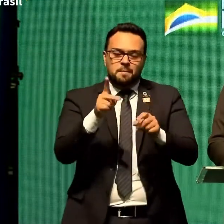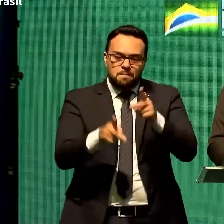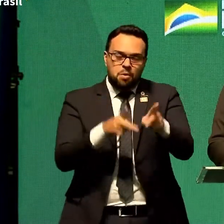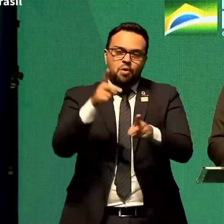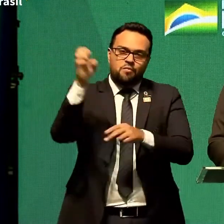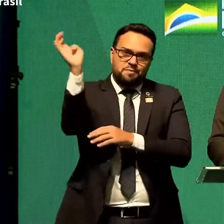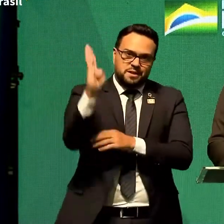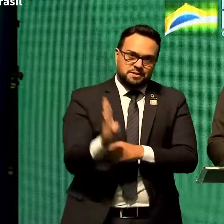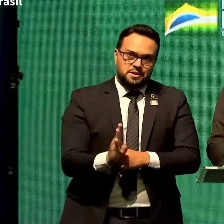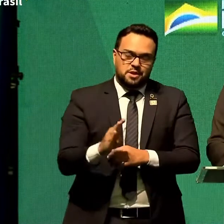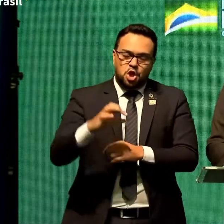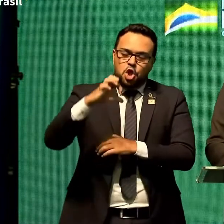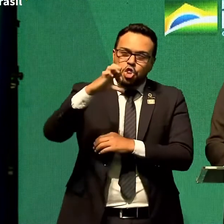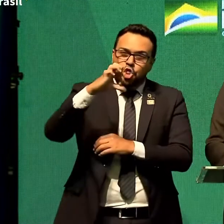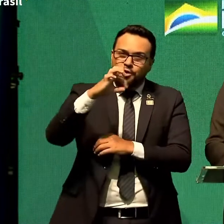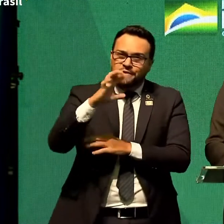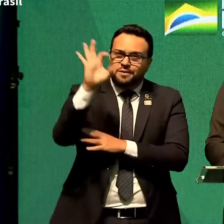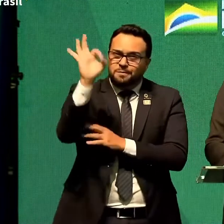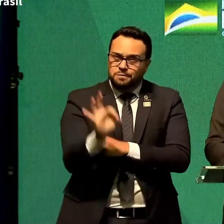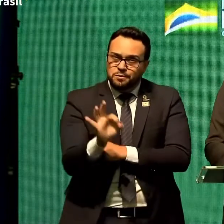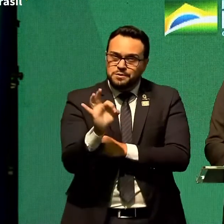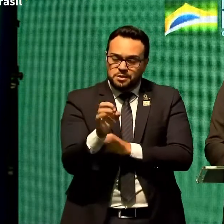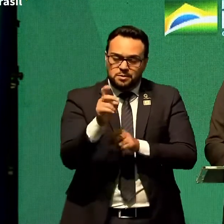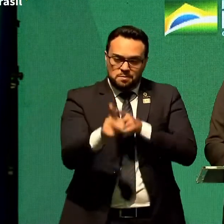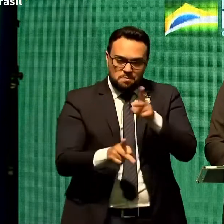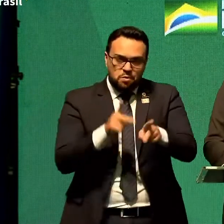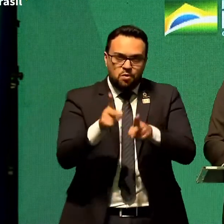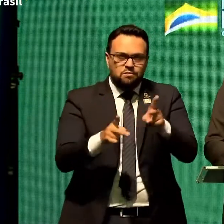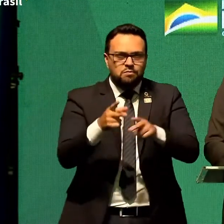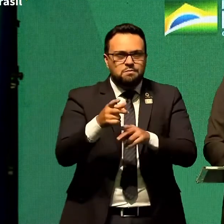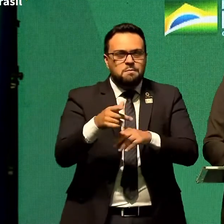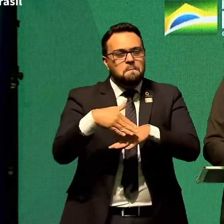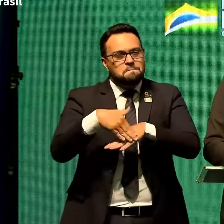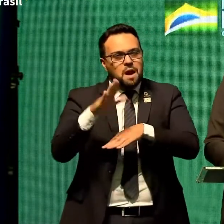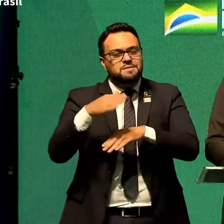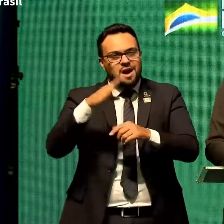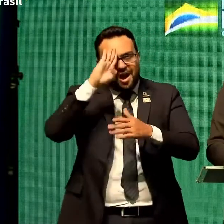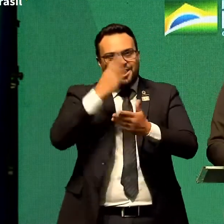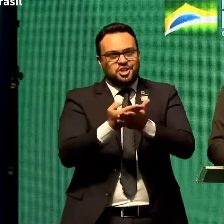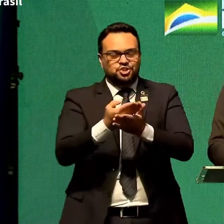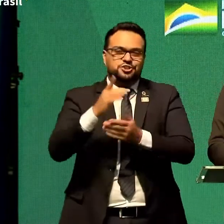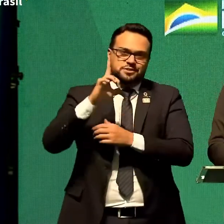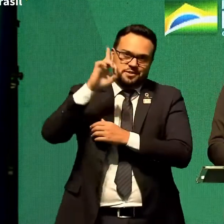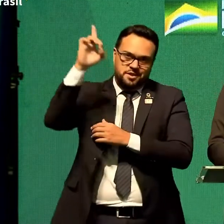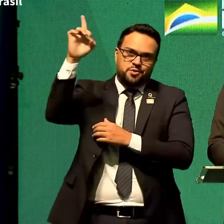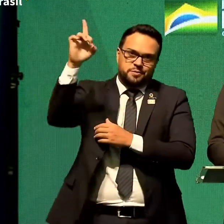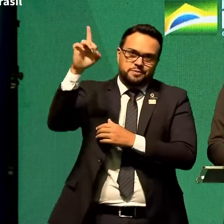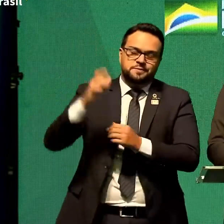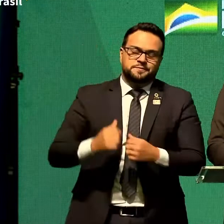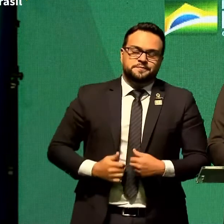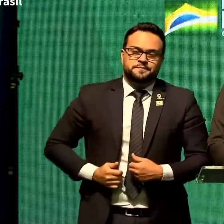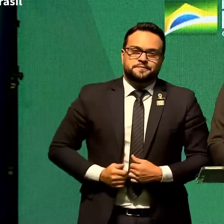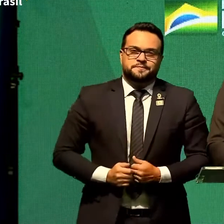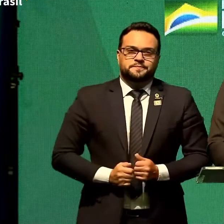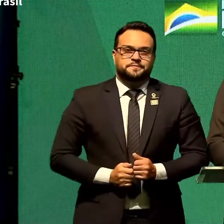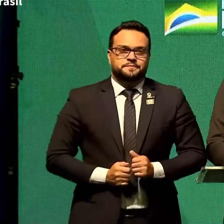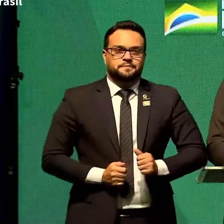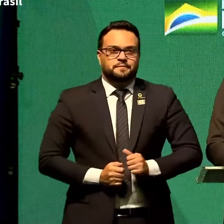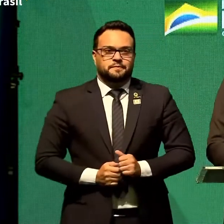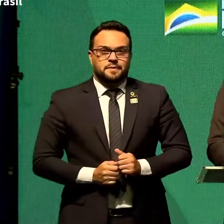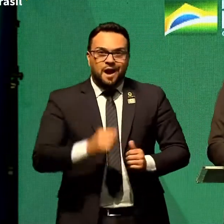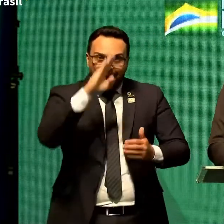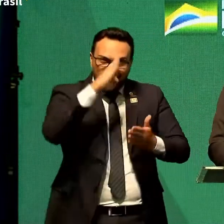90% da população um pouco mais acredita em Deus e